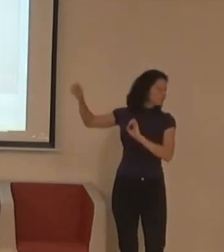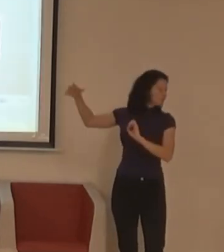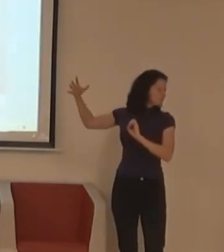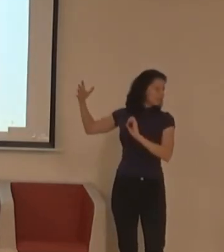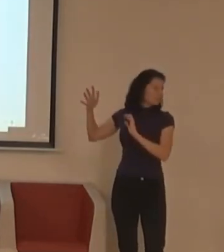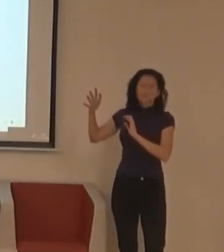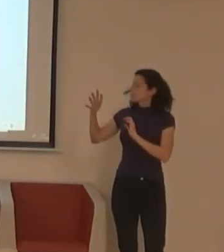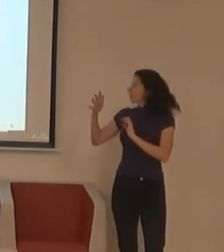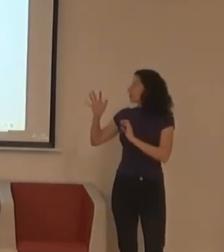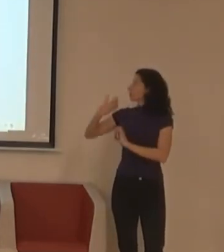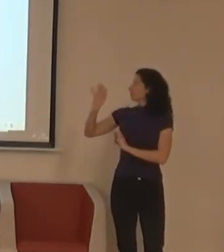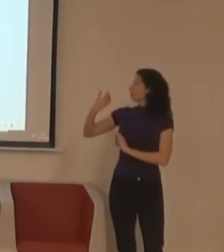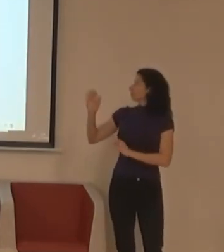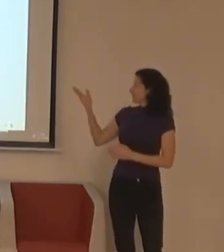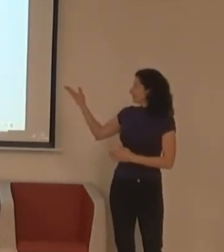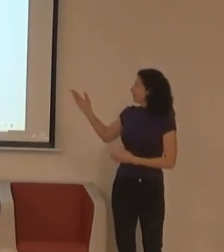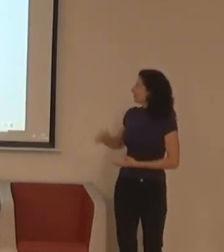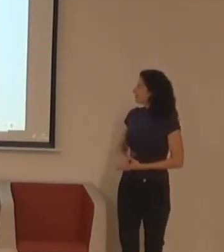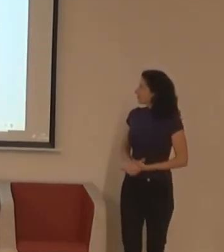Jo, děkuji.